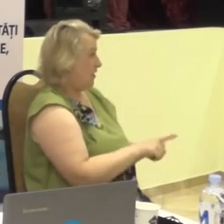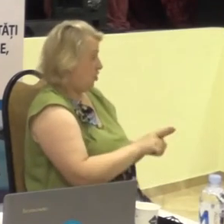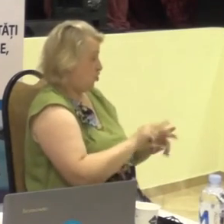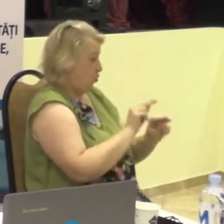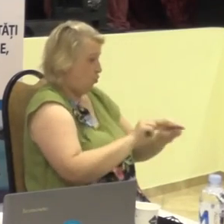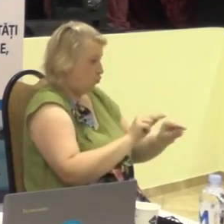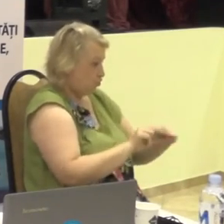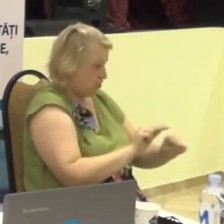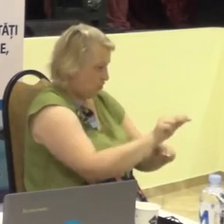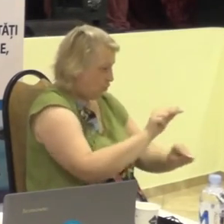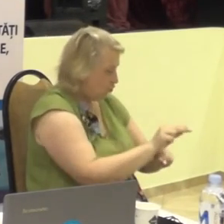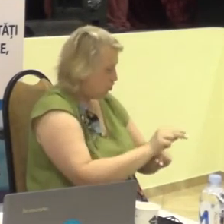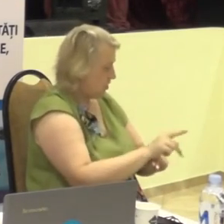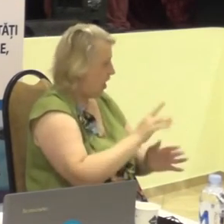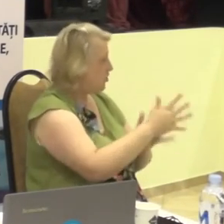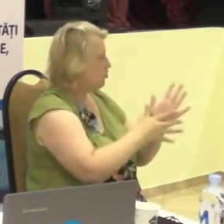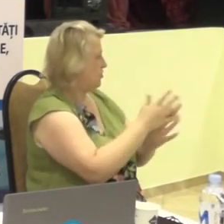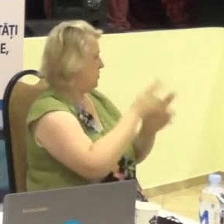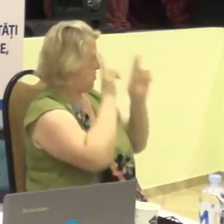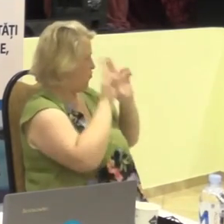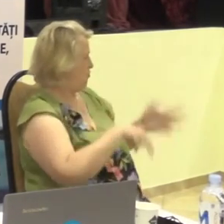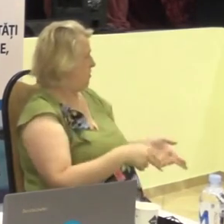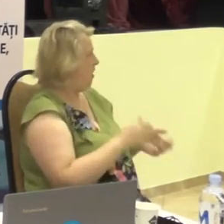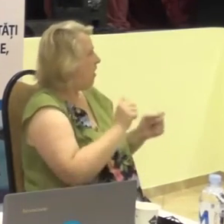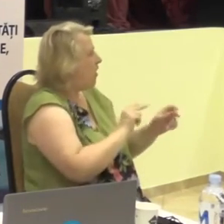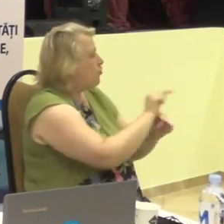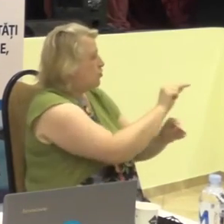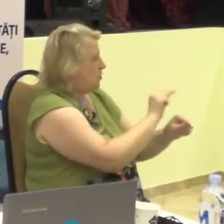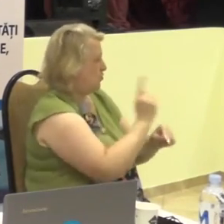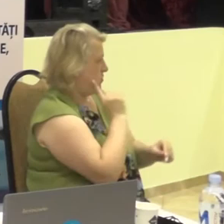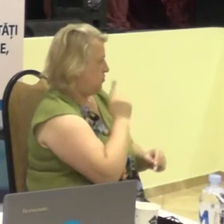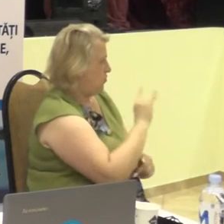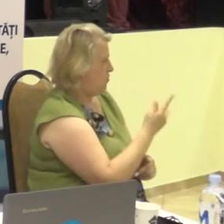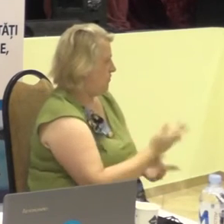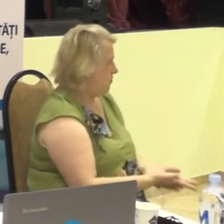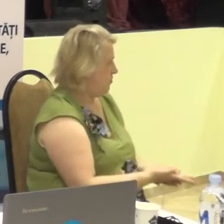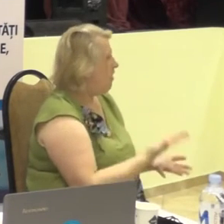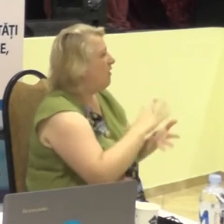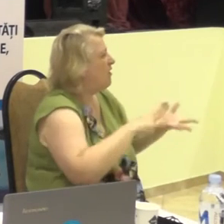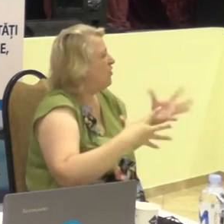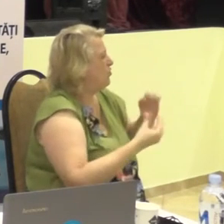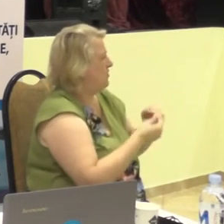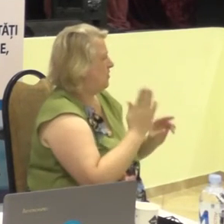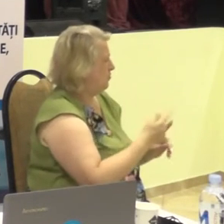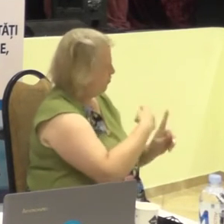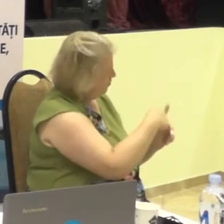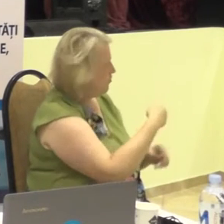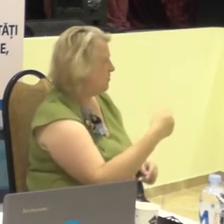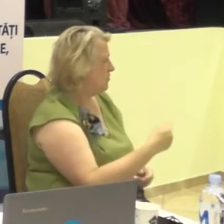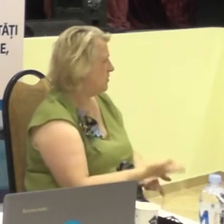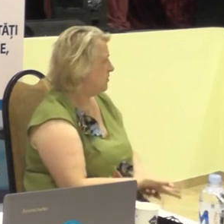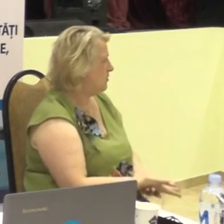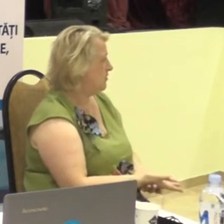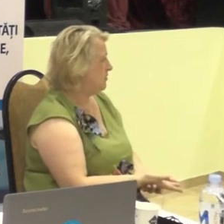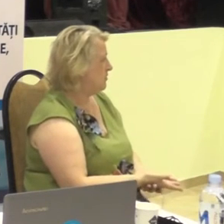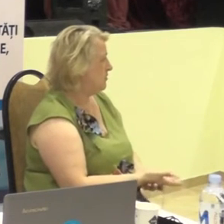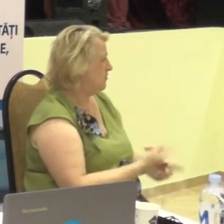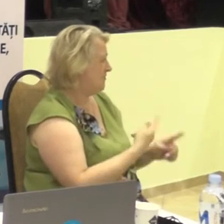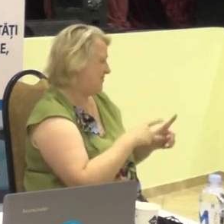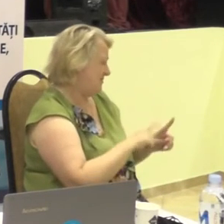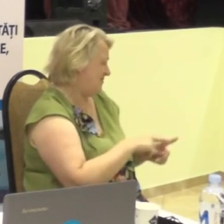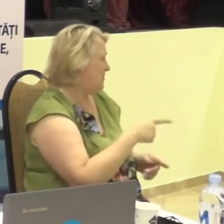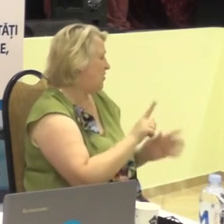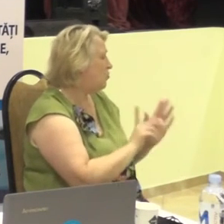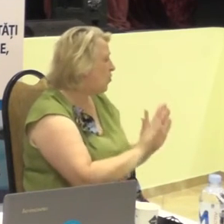cuvânt în limba engleză. Care vor fi rezultatele educație? Acesta este